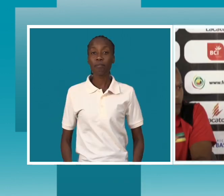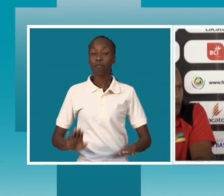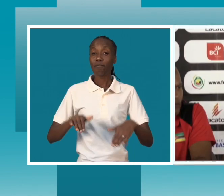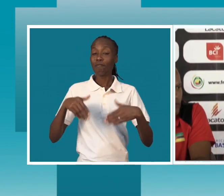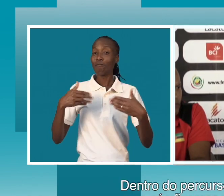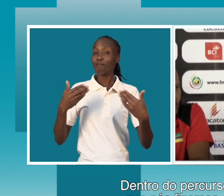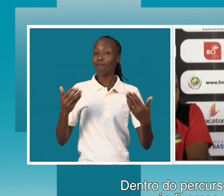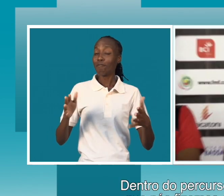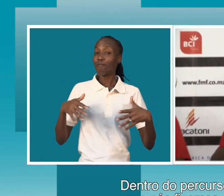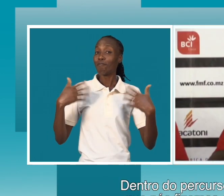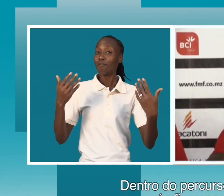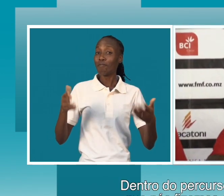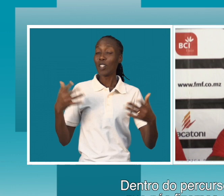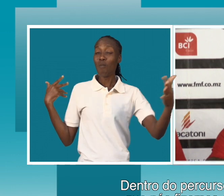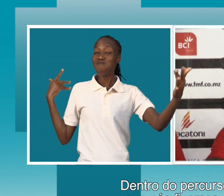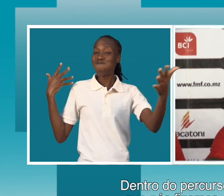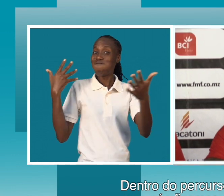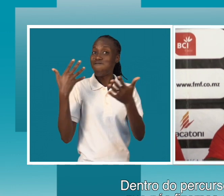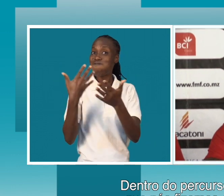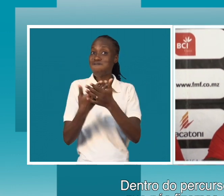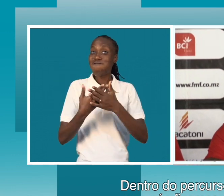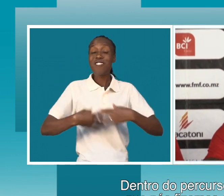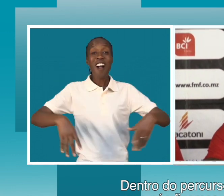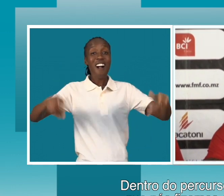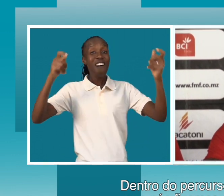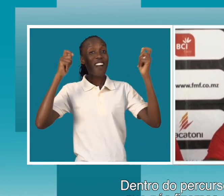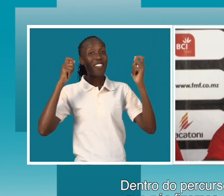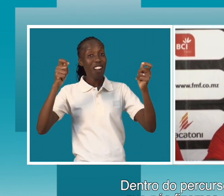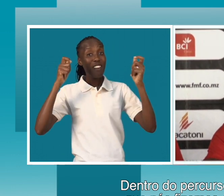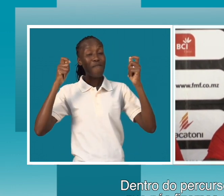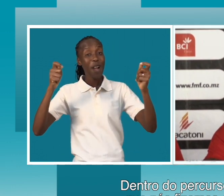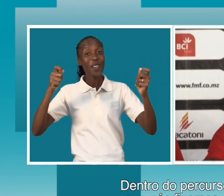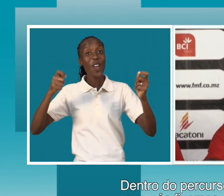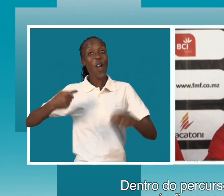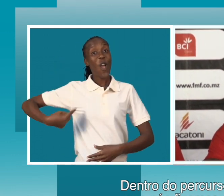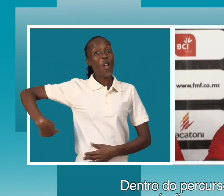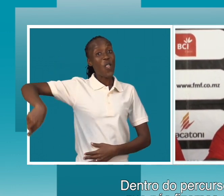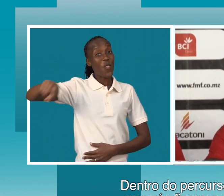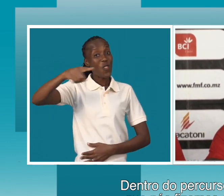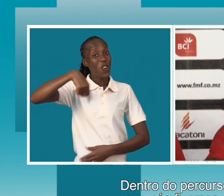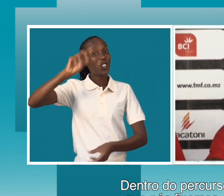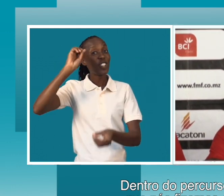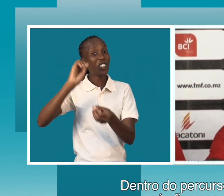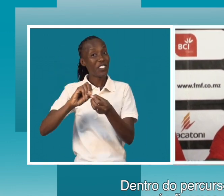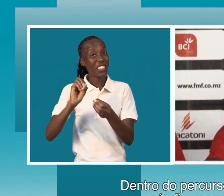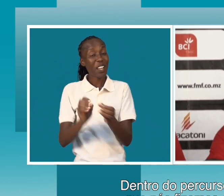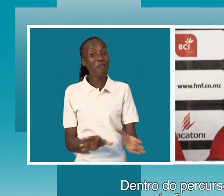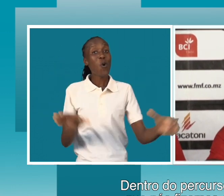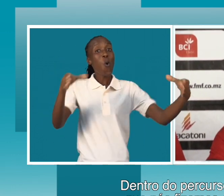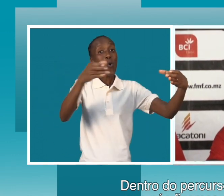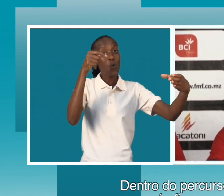Dentro do percurso da campanha que nós fizemos do grupo CAN quero